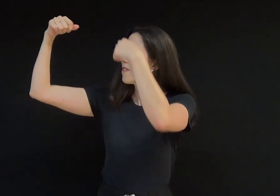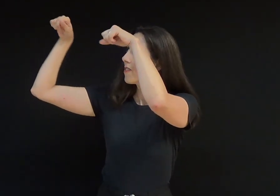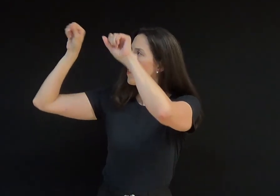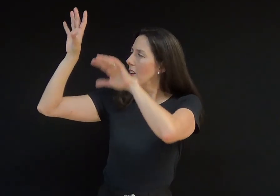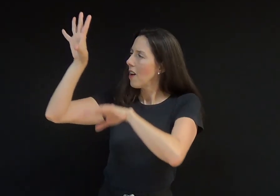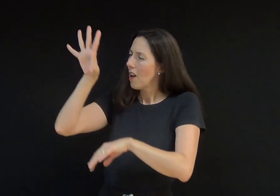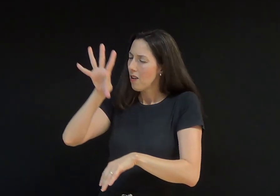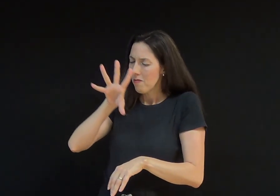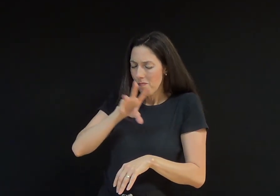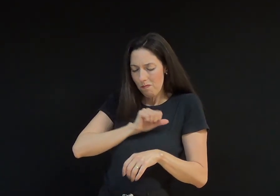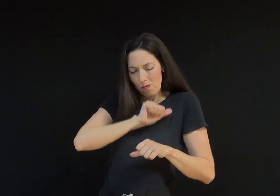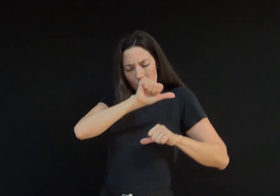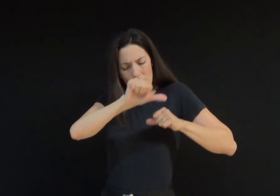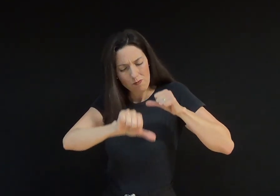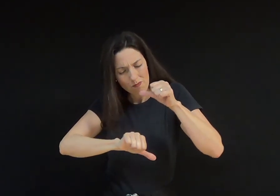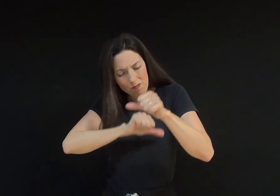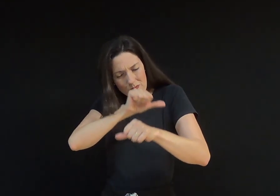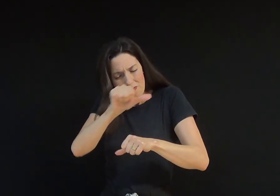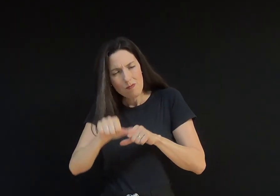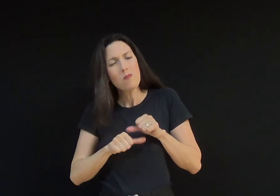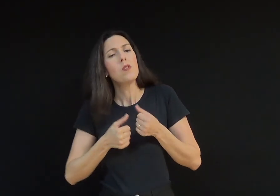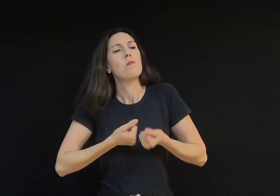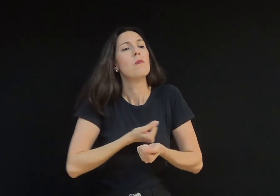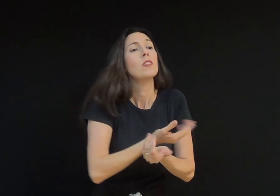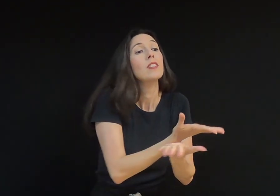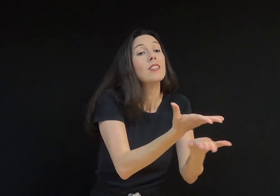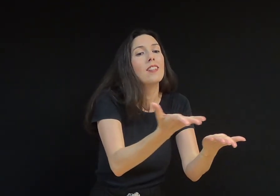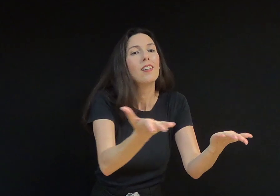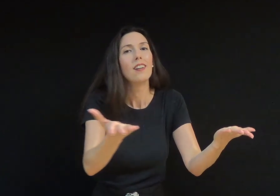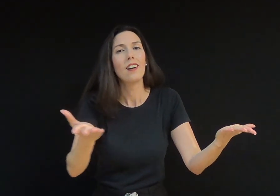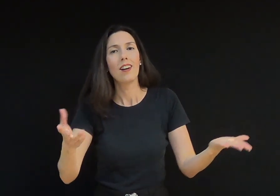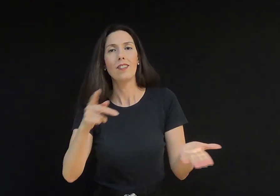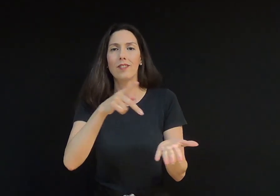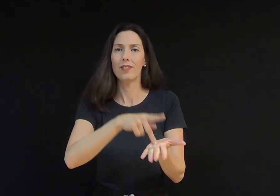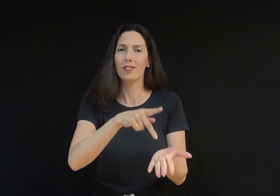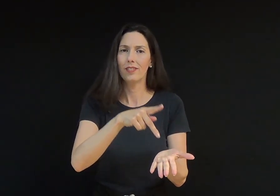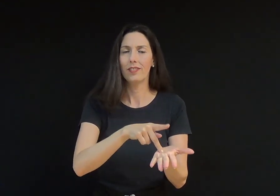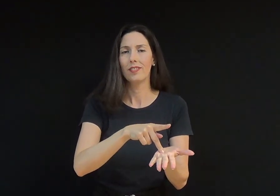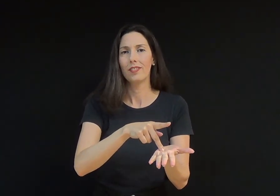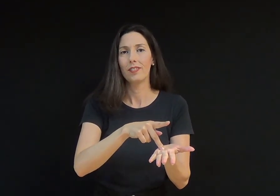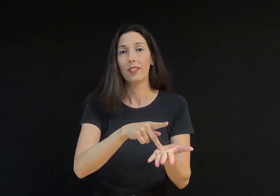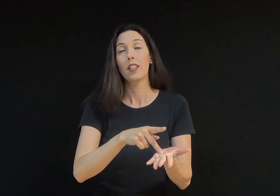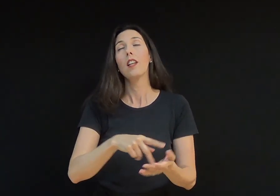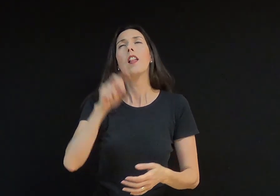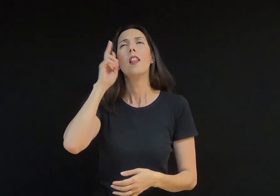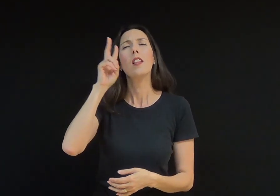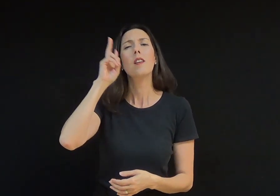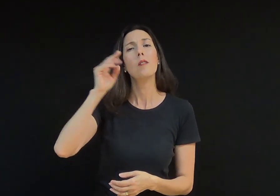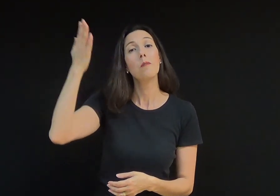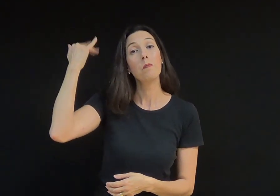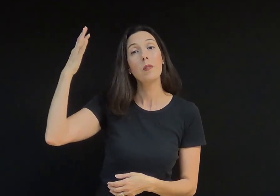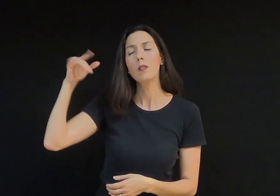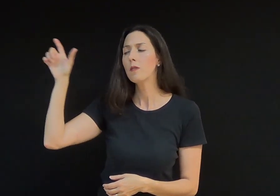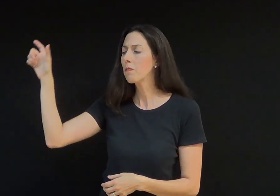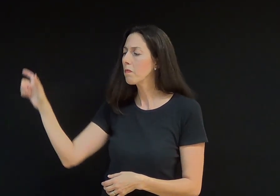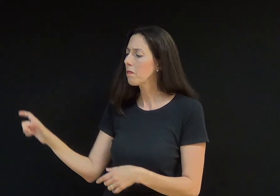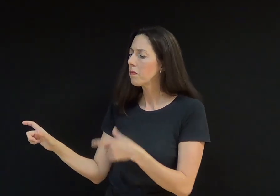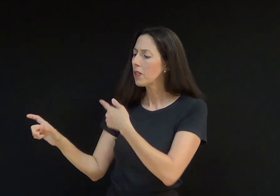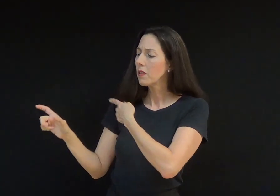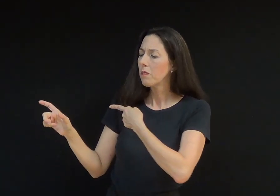vem do alto. Transforma o nosso coração e nos ensina a verdadeira entrega. Lembro até hoje como um pastor